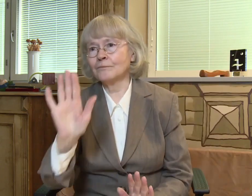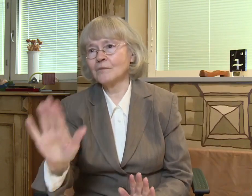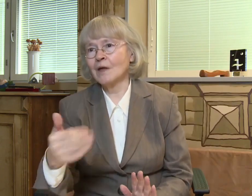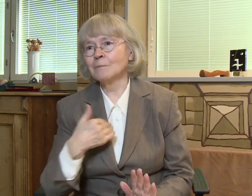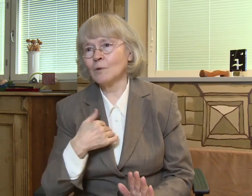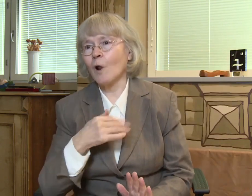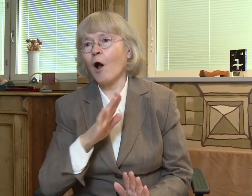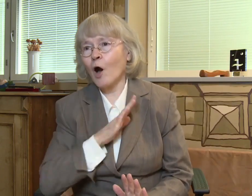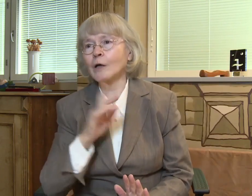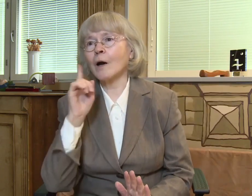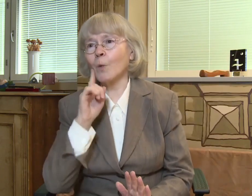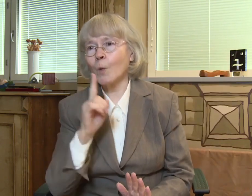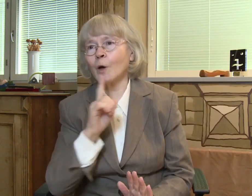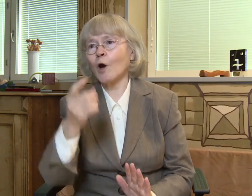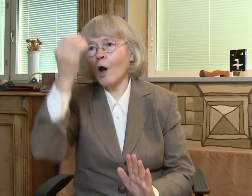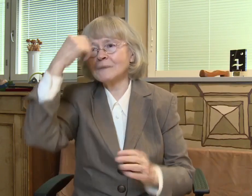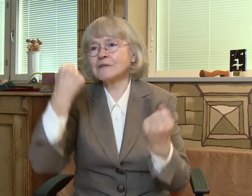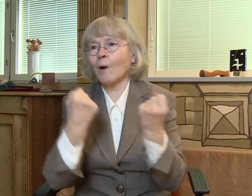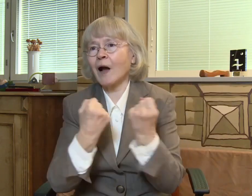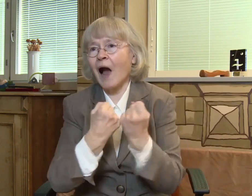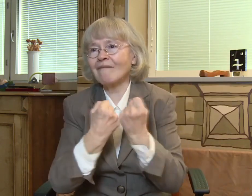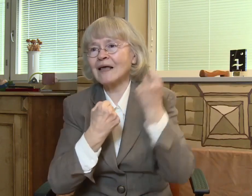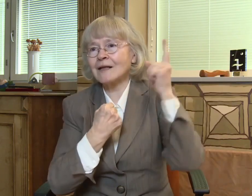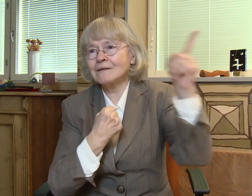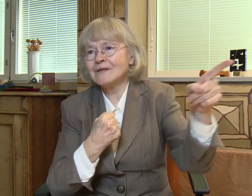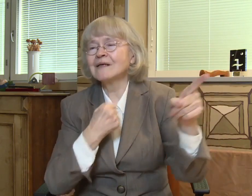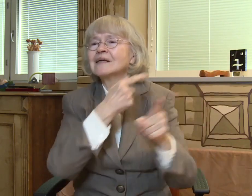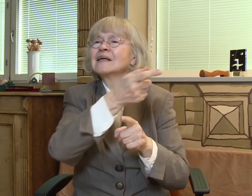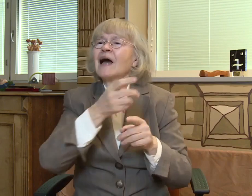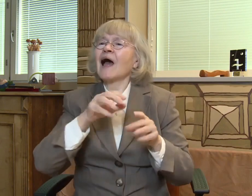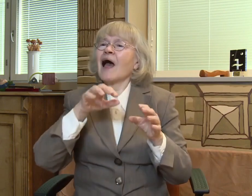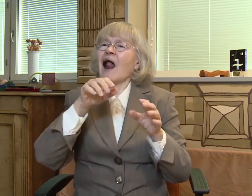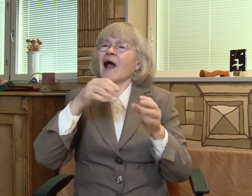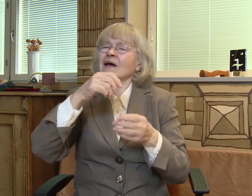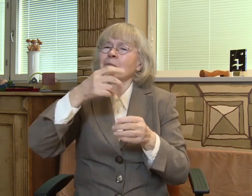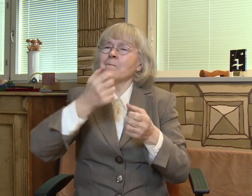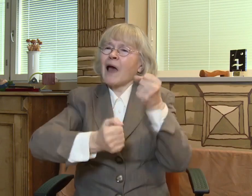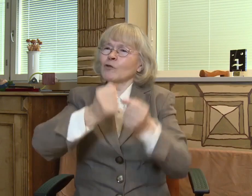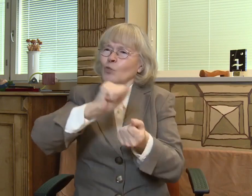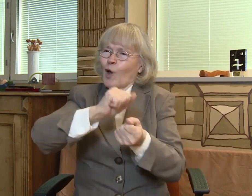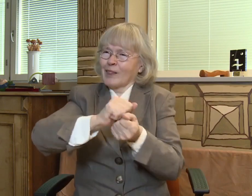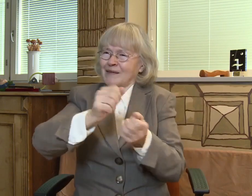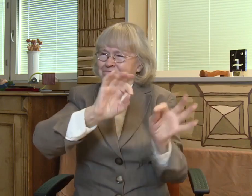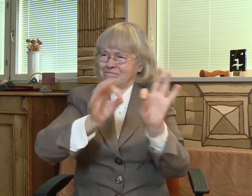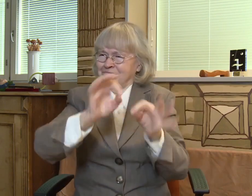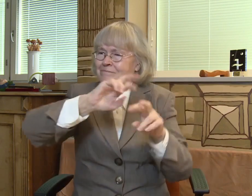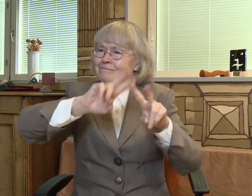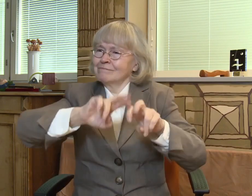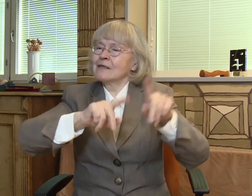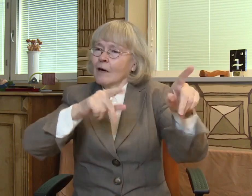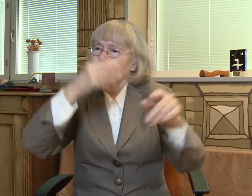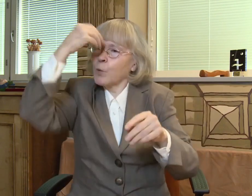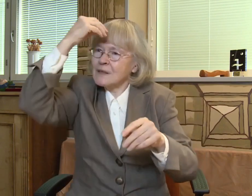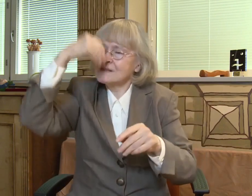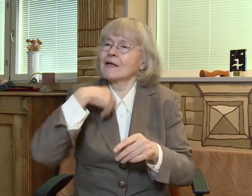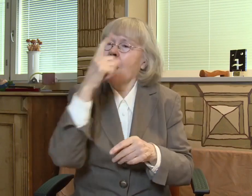opiskelukaveristaan, joka opiskeli meijerialan laborantiksi kahden vuoden koulutuksessa. Hänen nimensä